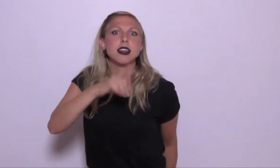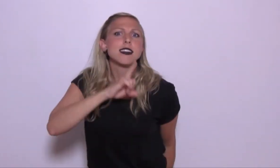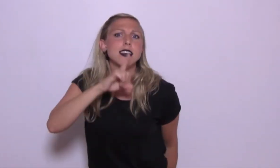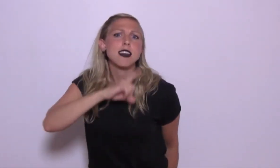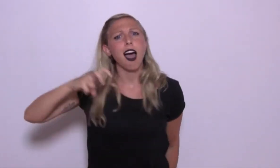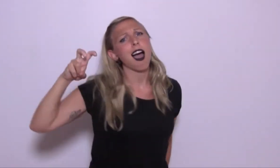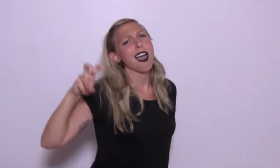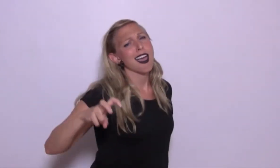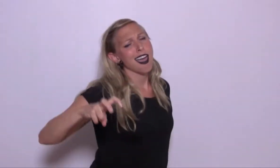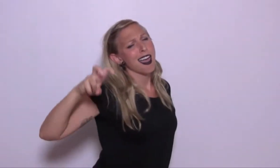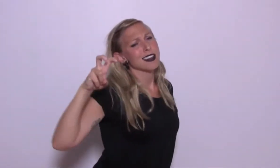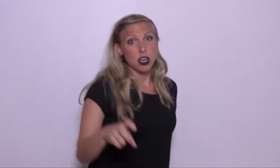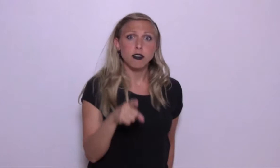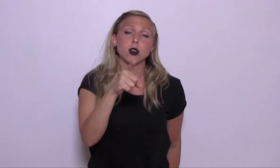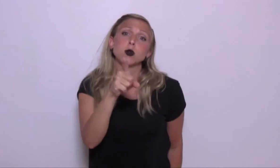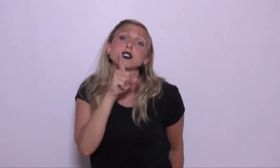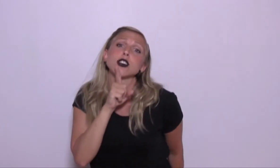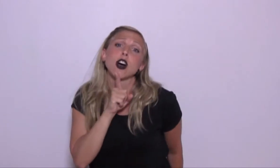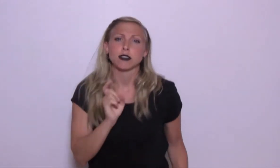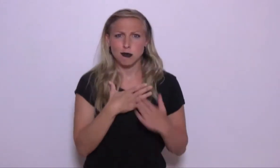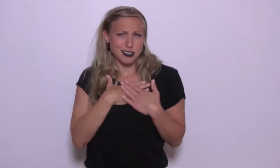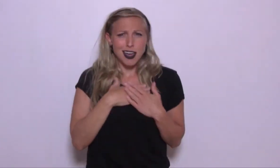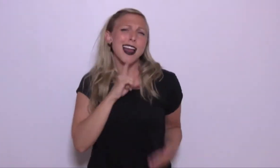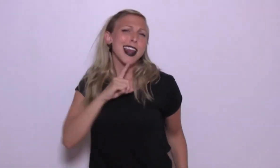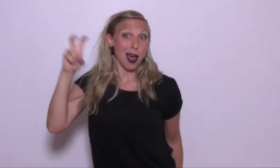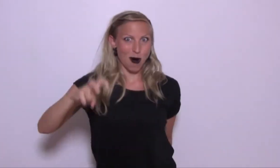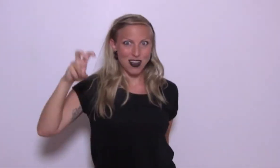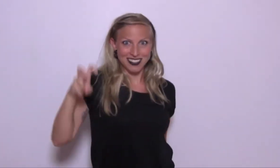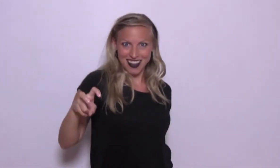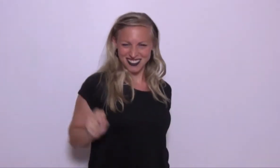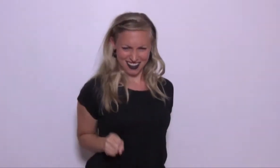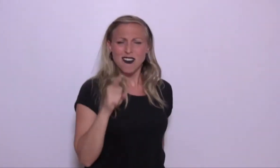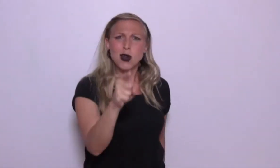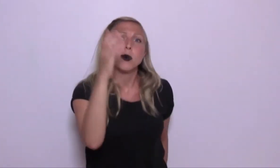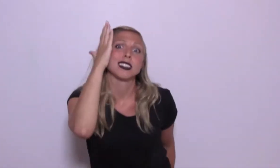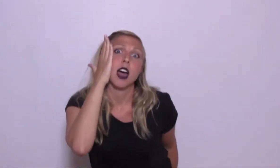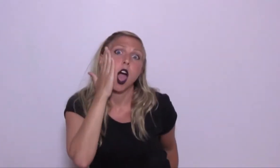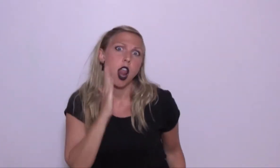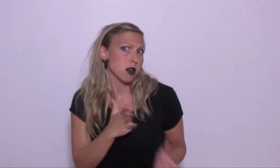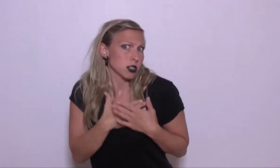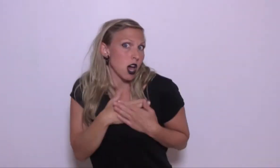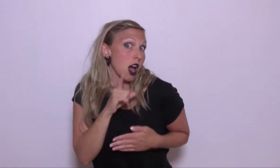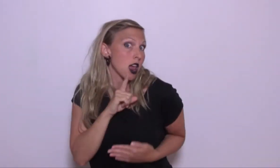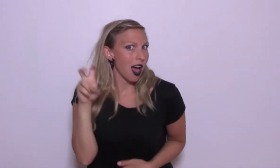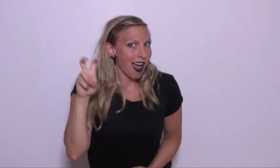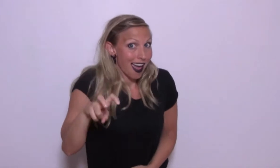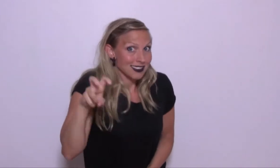lilla hess Har du sött, min kära lilla borgnyn Har du snäll, min kära lilla hess